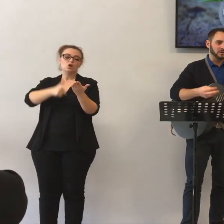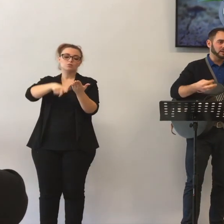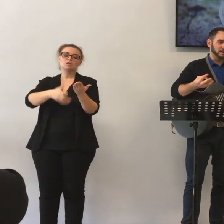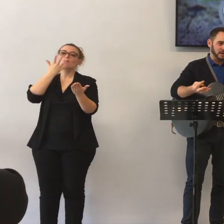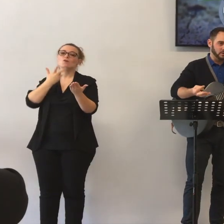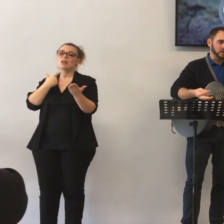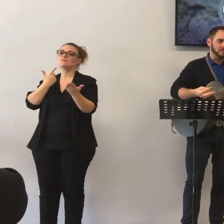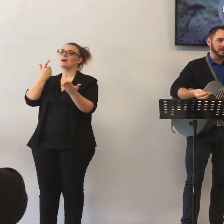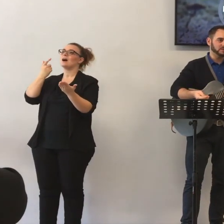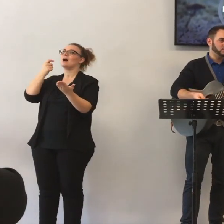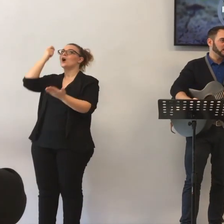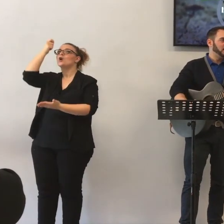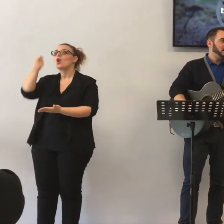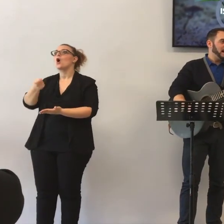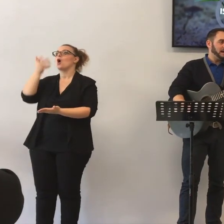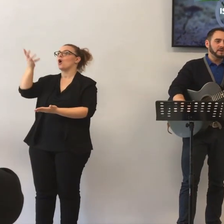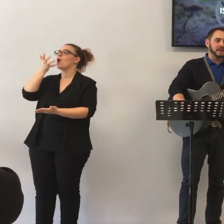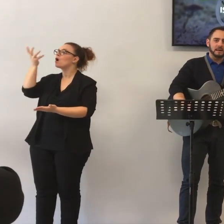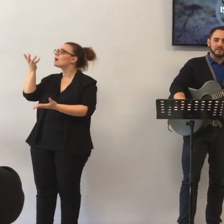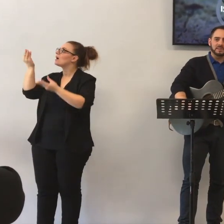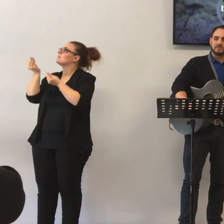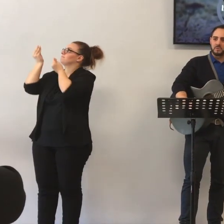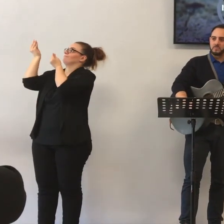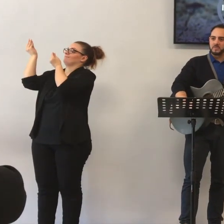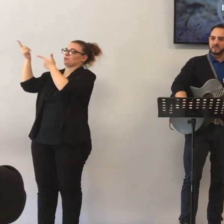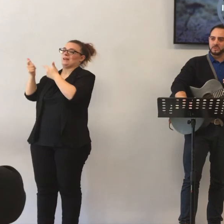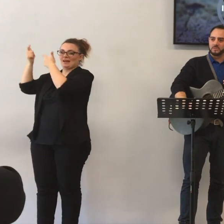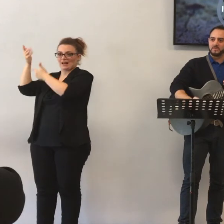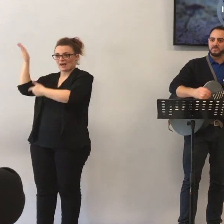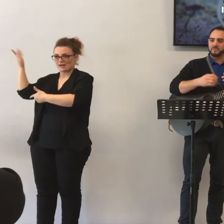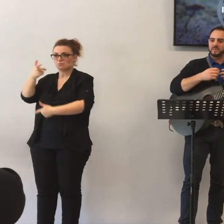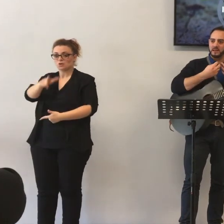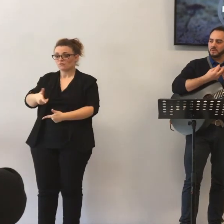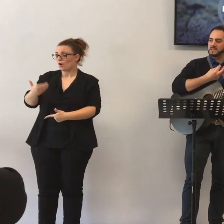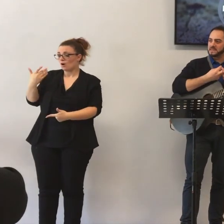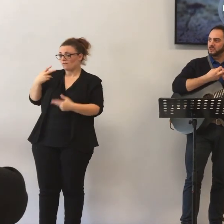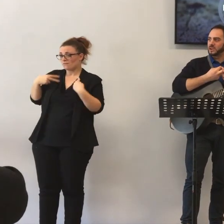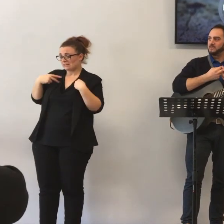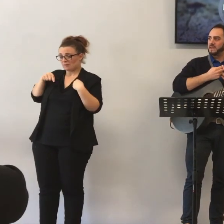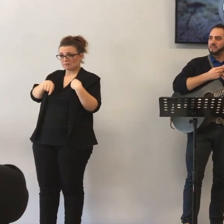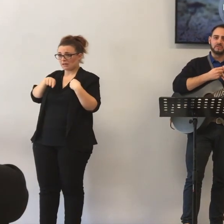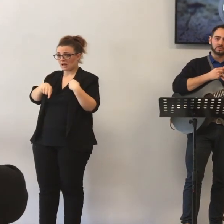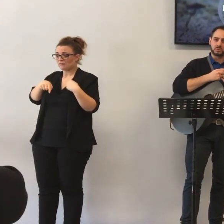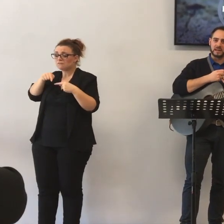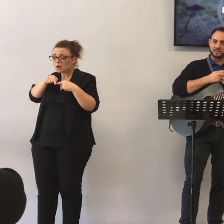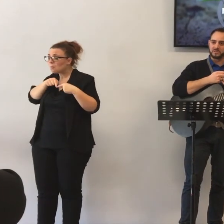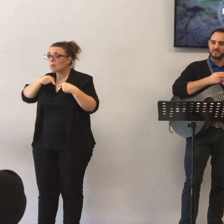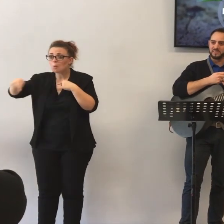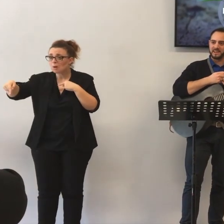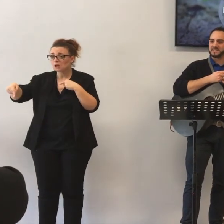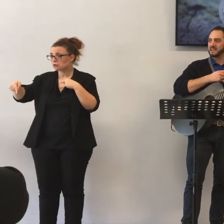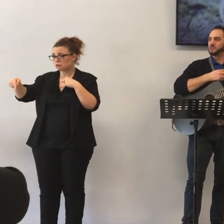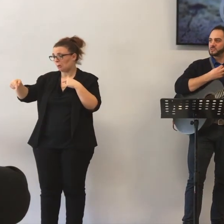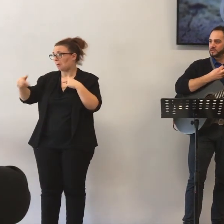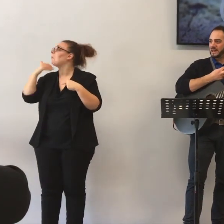gloria, la rote a Lui, mia nazione. Anche perché nella mia vita, fino a quel momento, nel nome del Signore, avevo fatto tutt'altro.